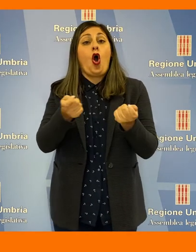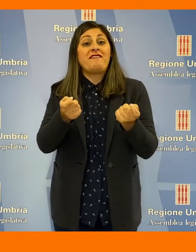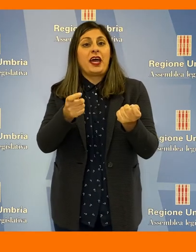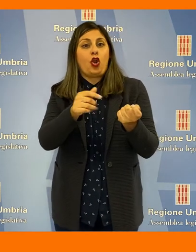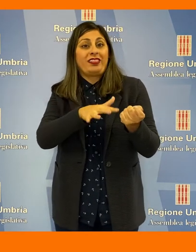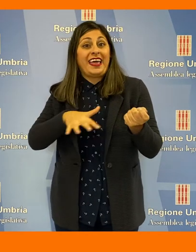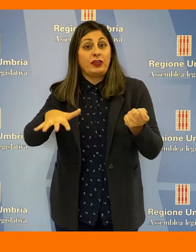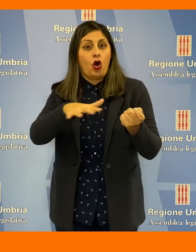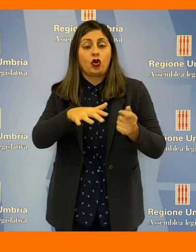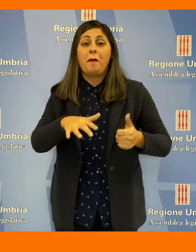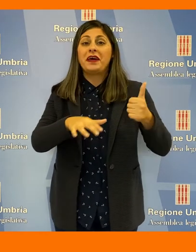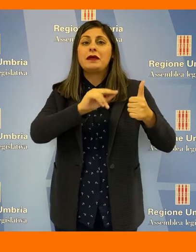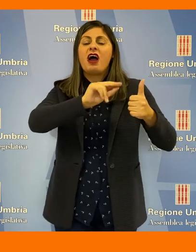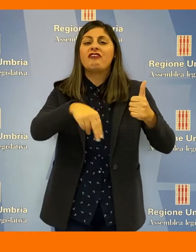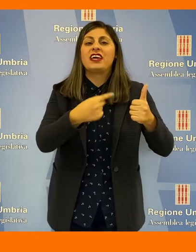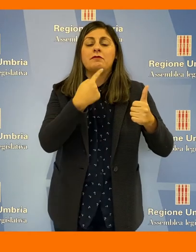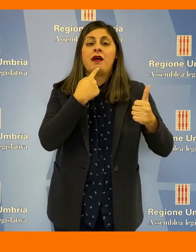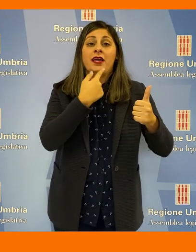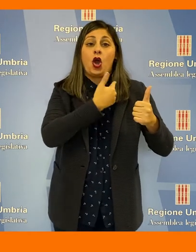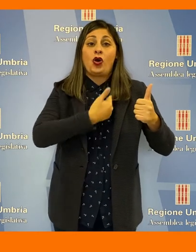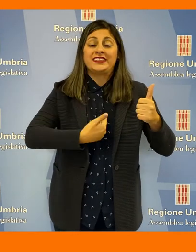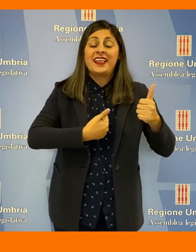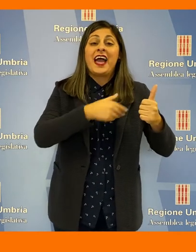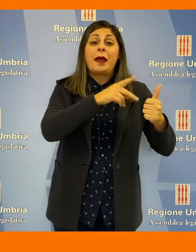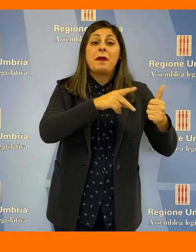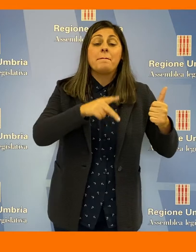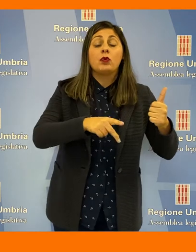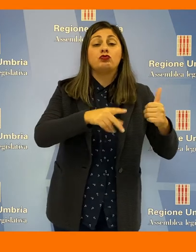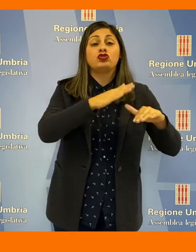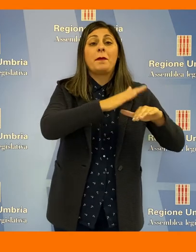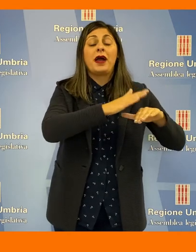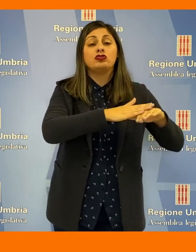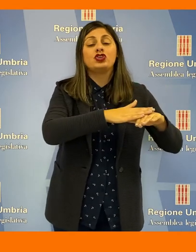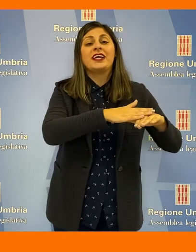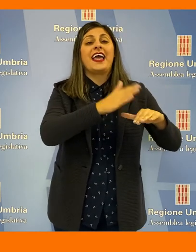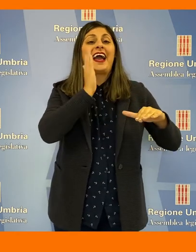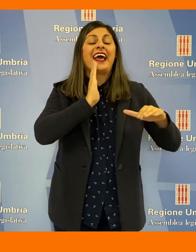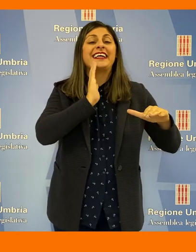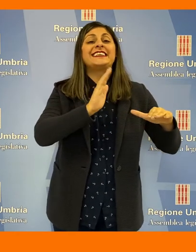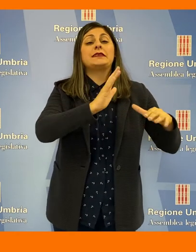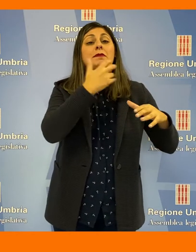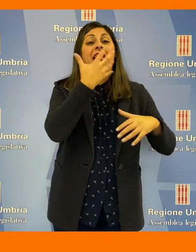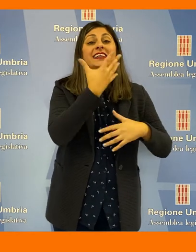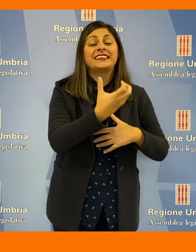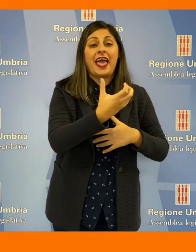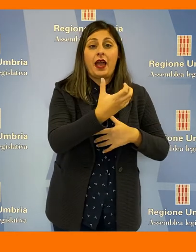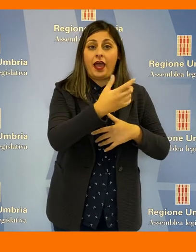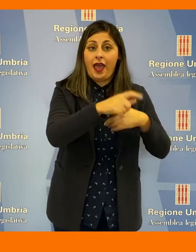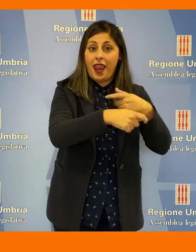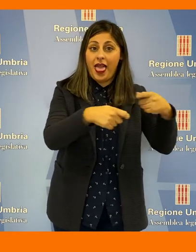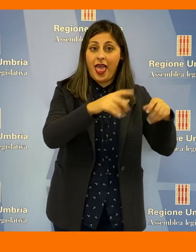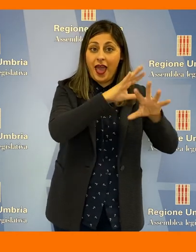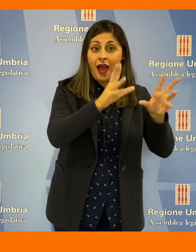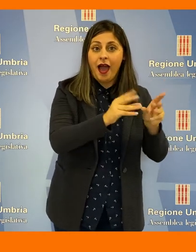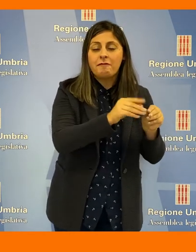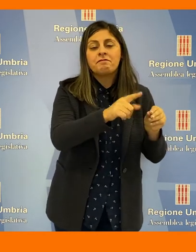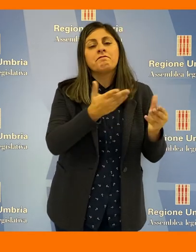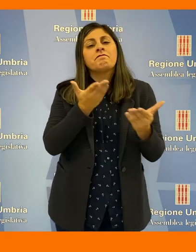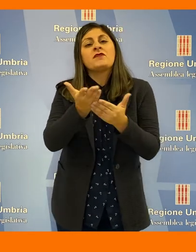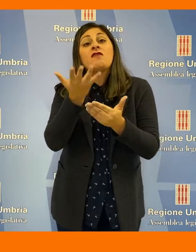unico del Governo del territorio. La prima, a firma dei consiglieri Peppucci, Mancini, Carissimi, Melasecchi e Rondini della Lega, prevede l'obbligo, per ottenere l